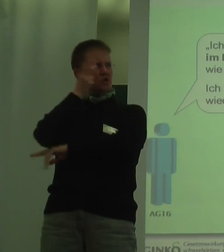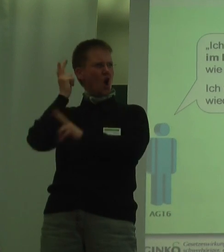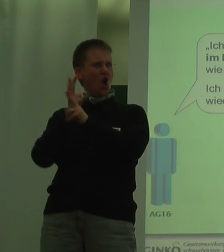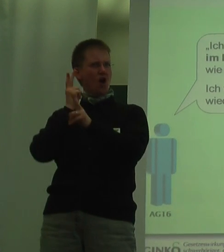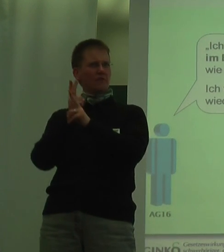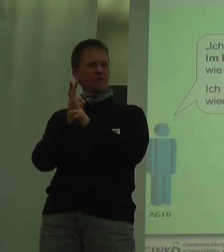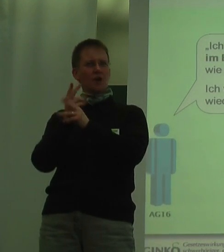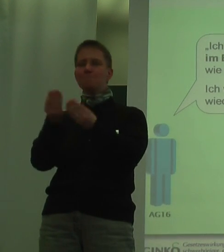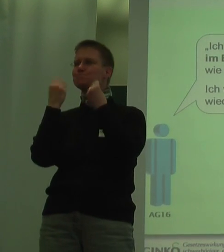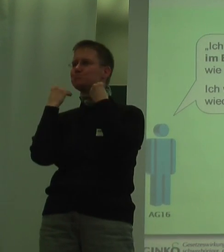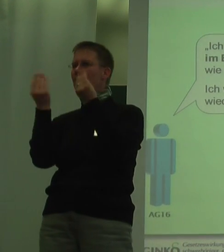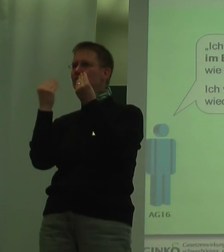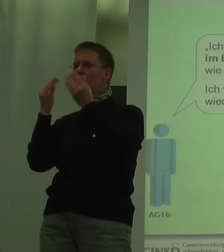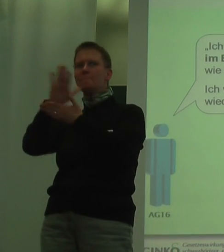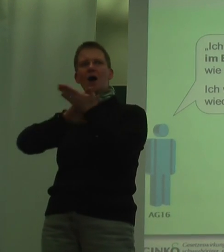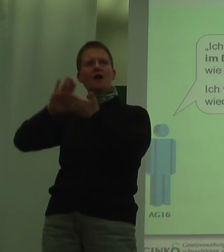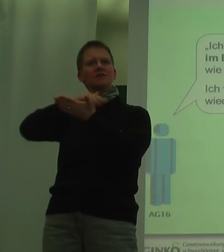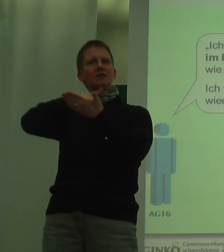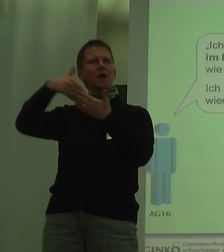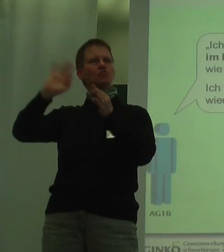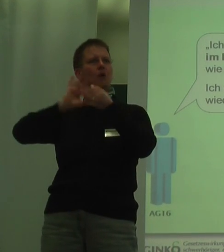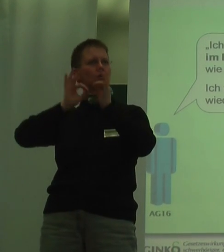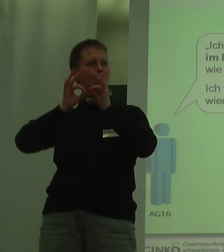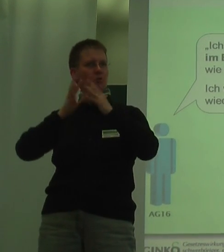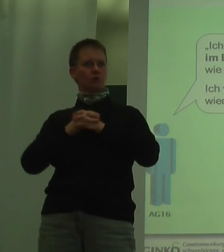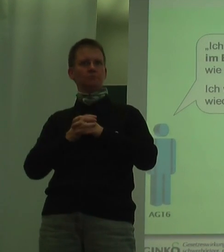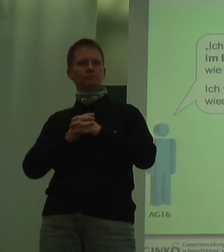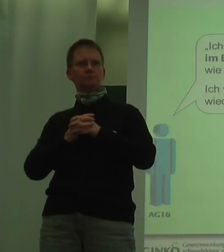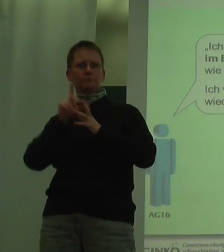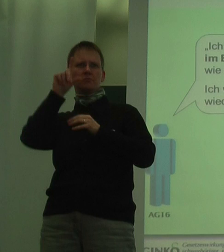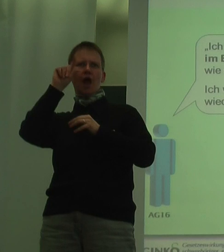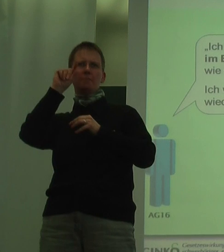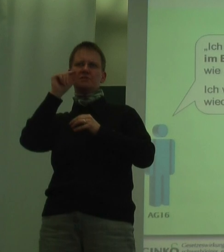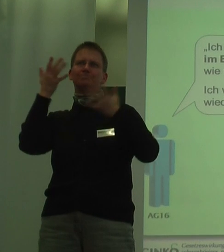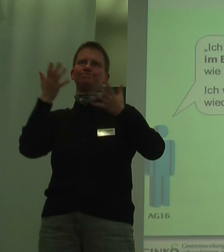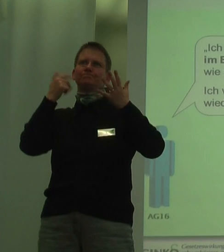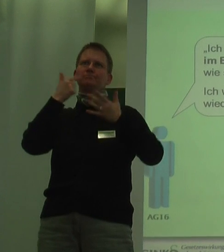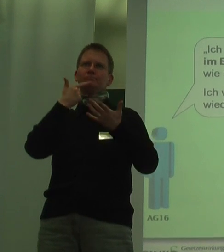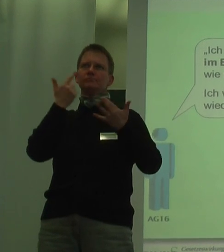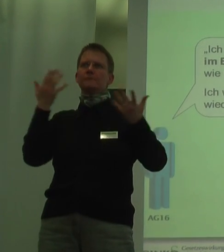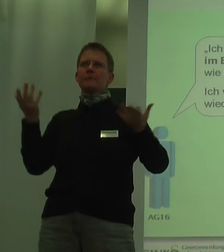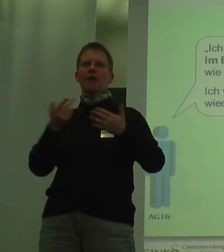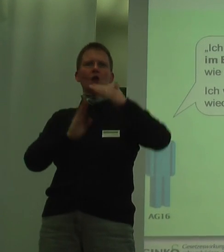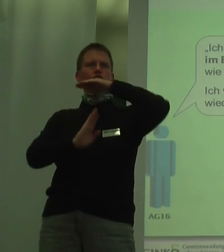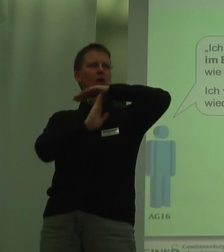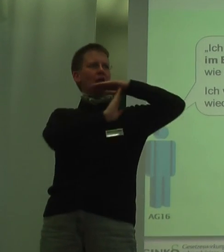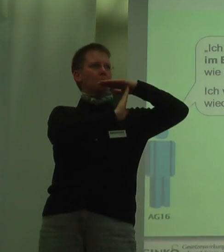Professionalisierung im Bereich der Gebärdensprachdolmetscher ein bisschen, wie soll ich sagen, stehen bleibt und nicht voranschreitet.